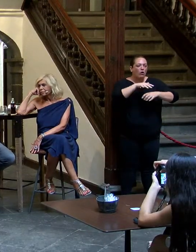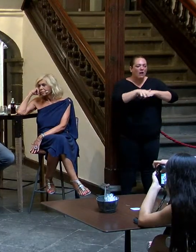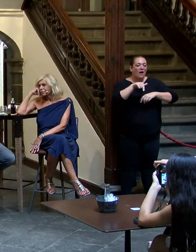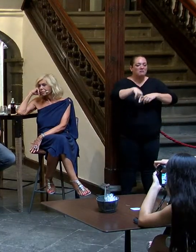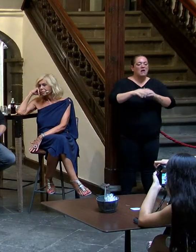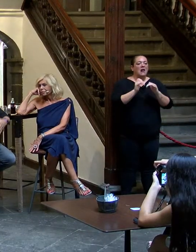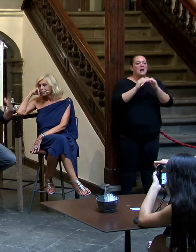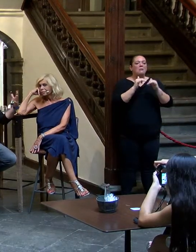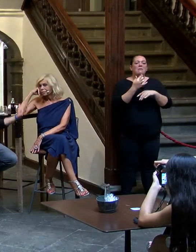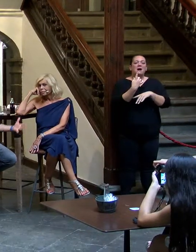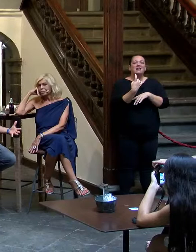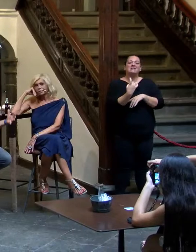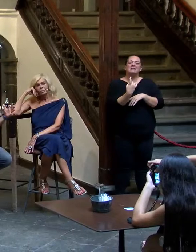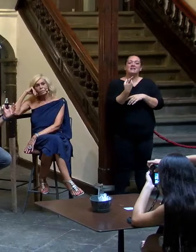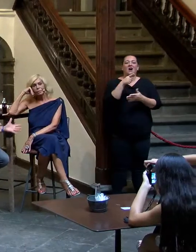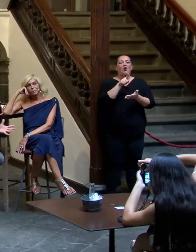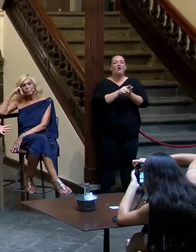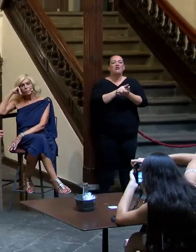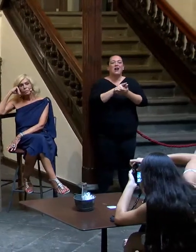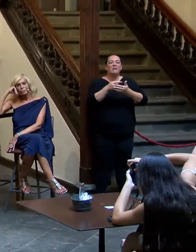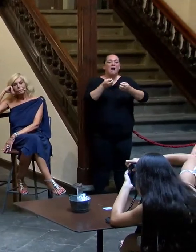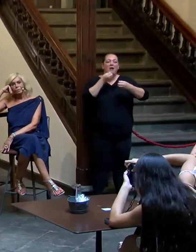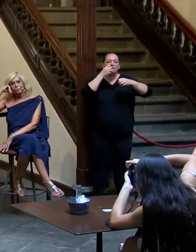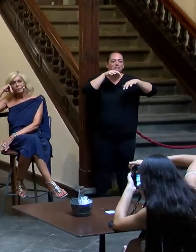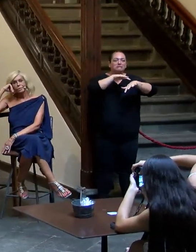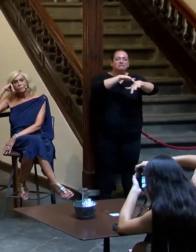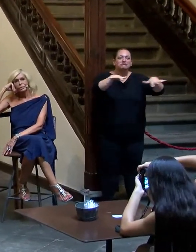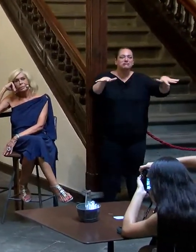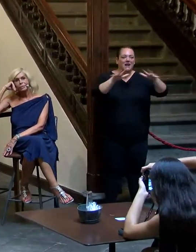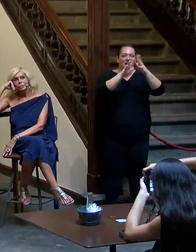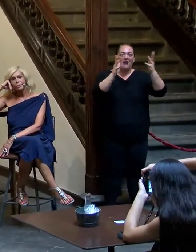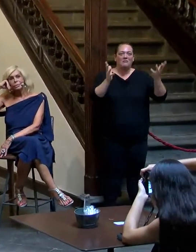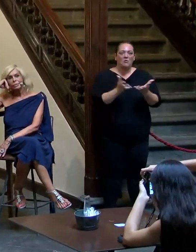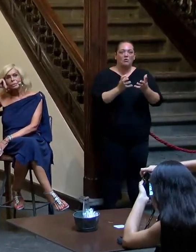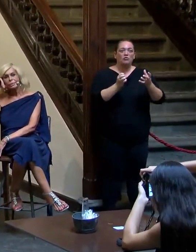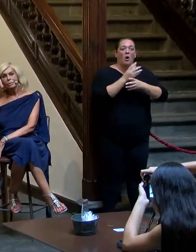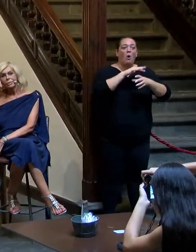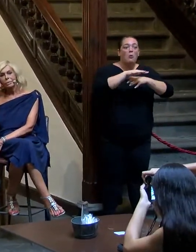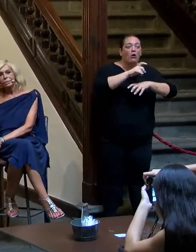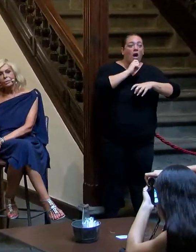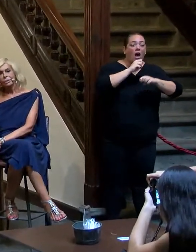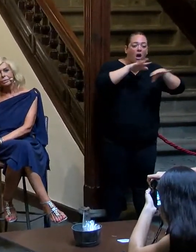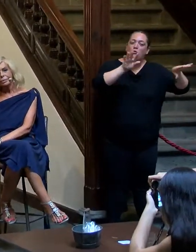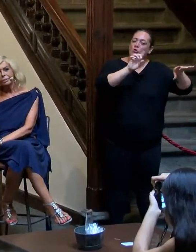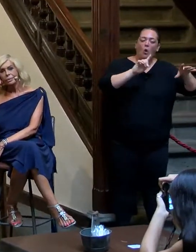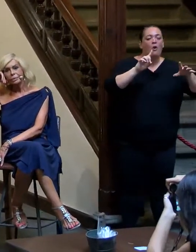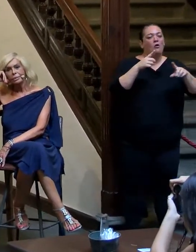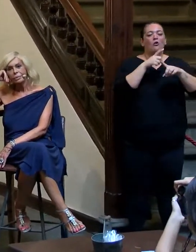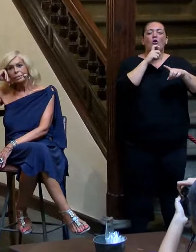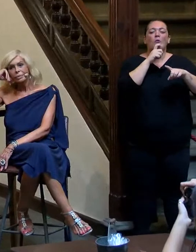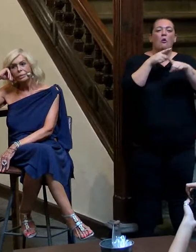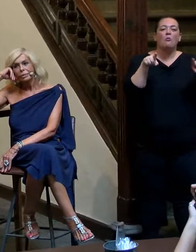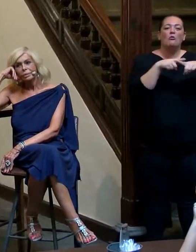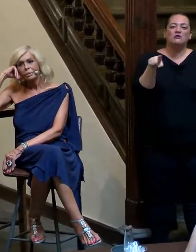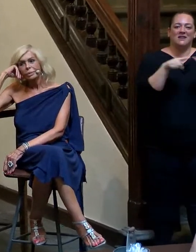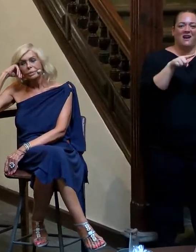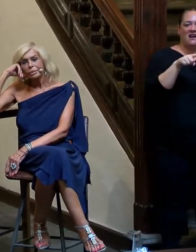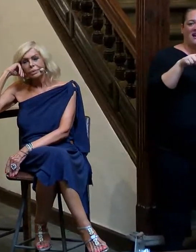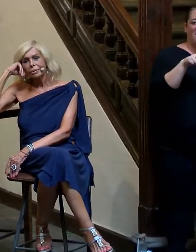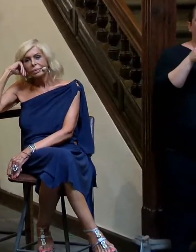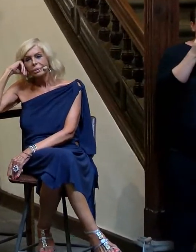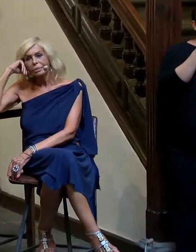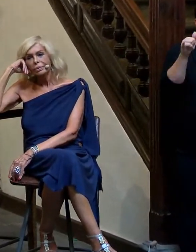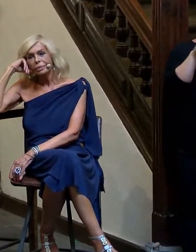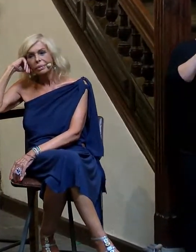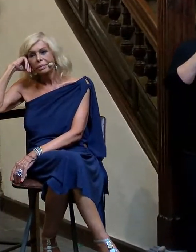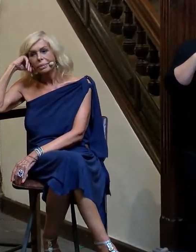necesitaba volverse a abrir al mundo y no a través del volcán, sino a través de la música, de este festival que desde